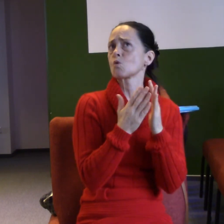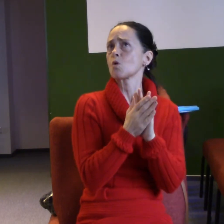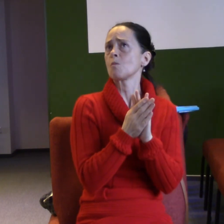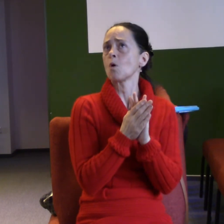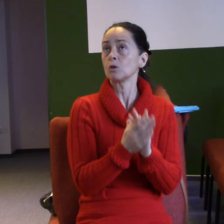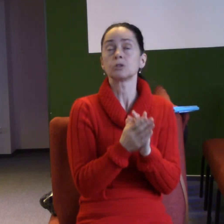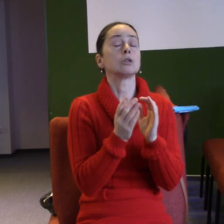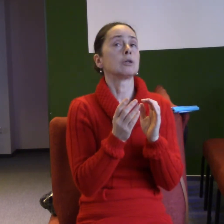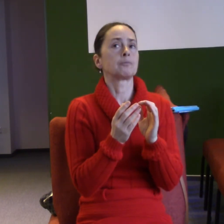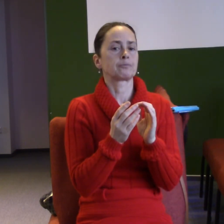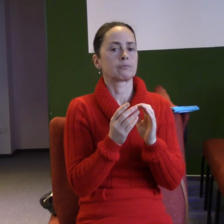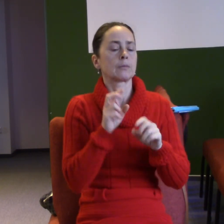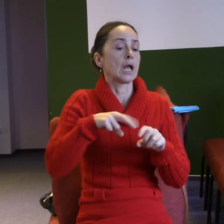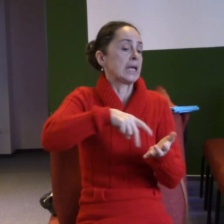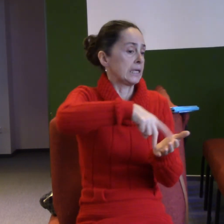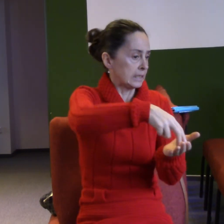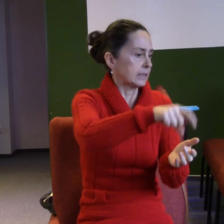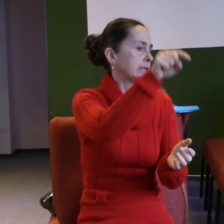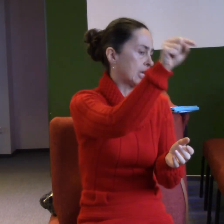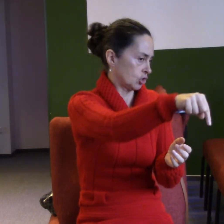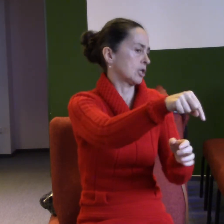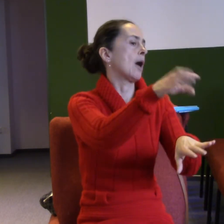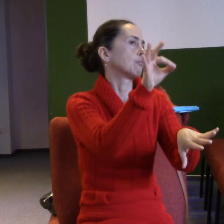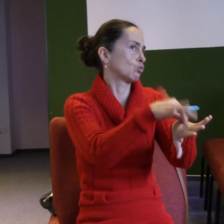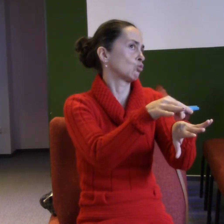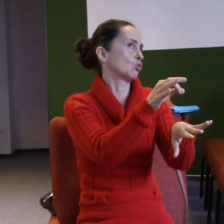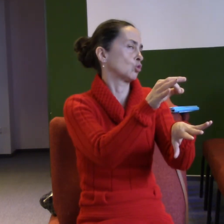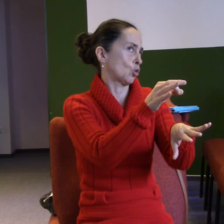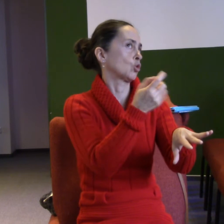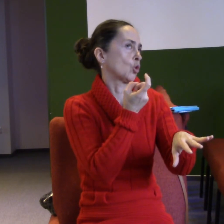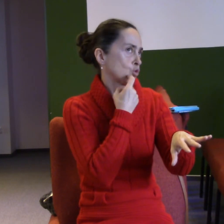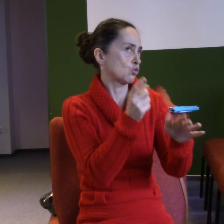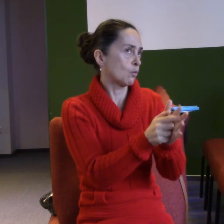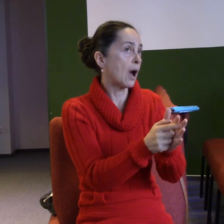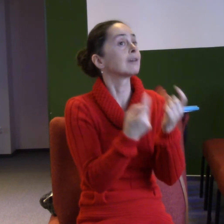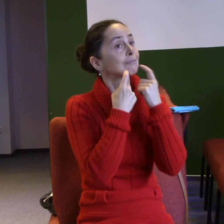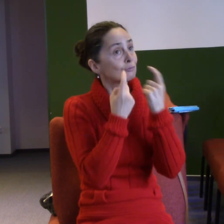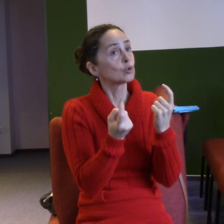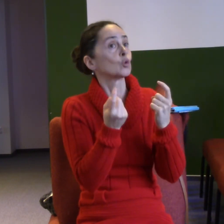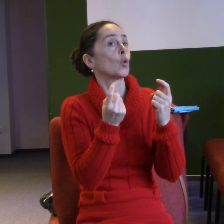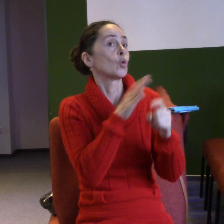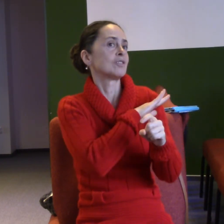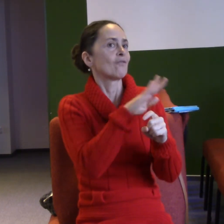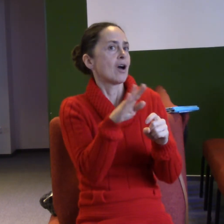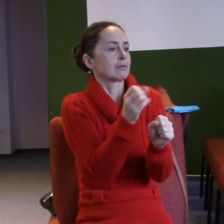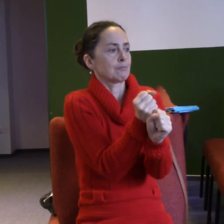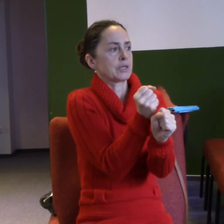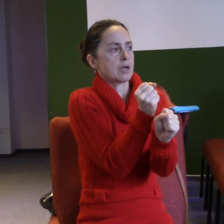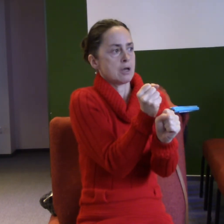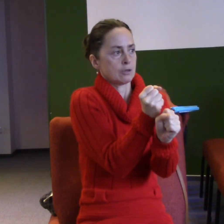svatý, to je ta scéna, uvědomu, že jsme jak divadelní, a začne jednat. A když naše pozornost je zaměřená